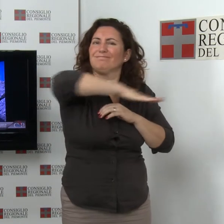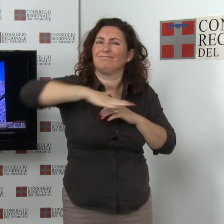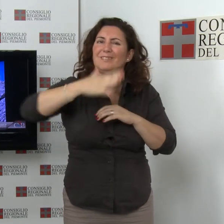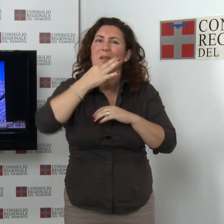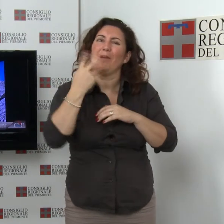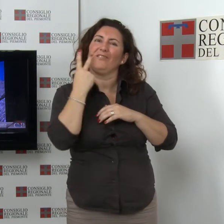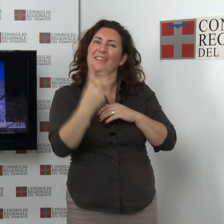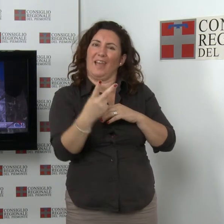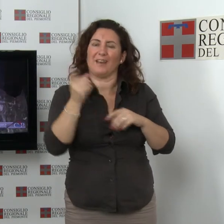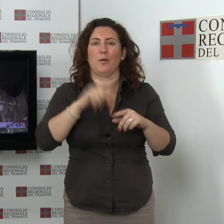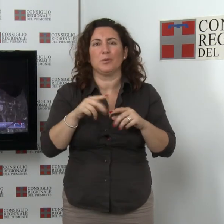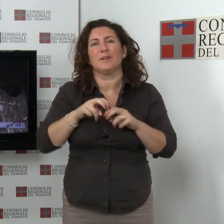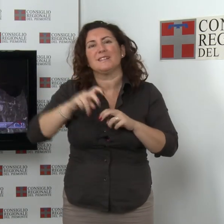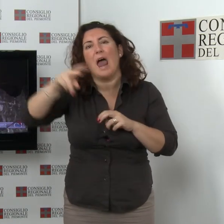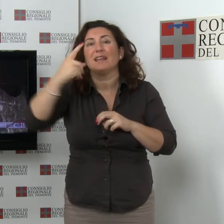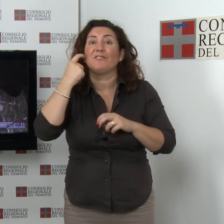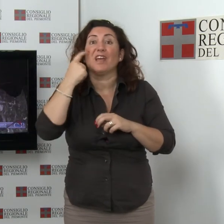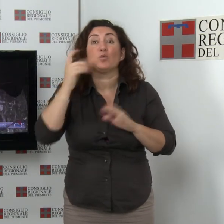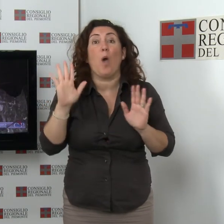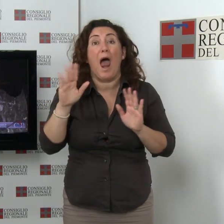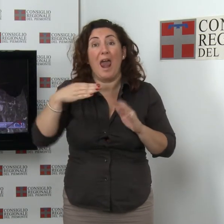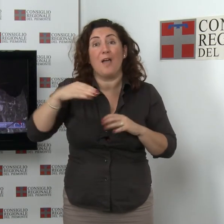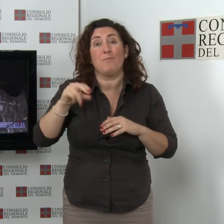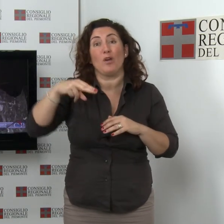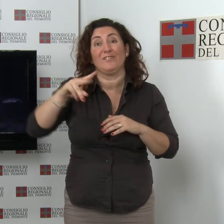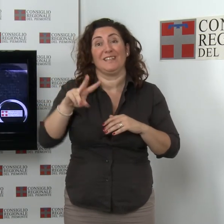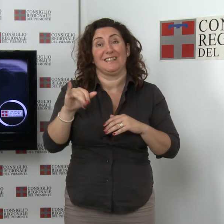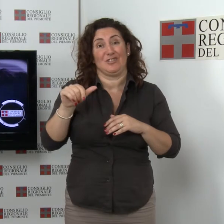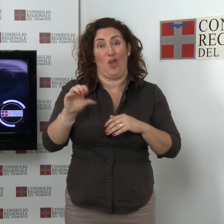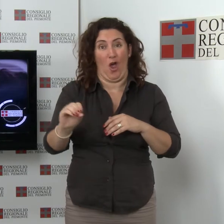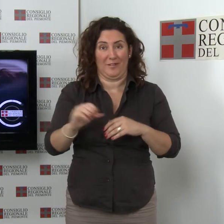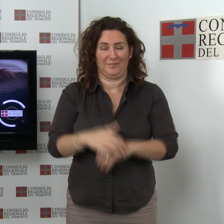virtuale al Monviso con la possibilità di fotografarsi in vetta.